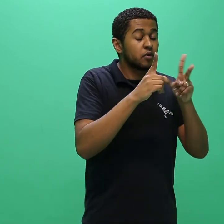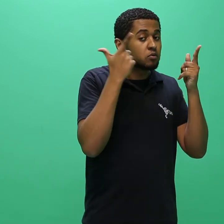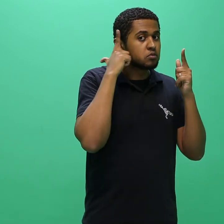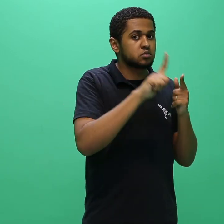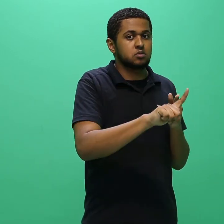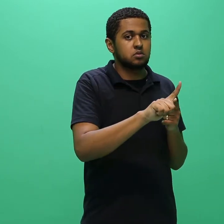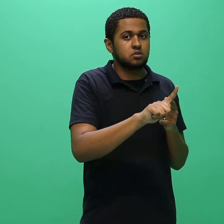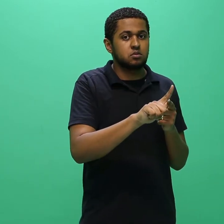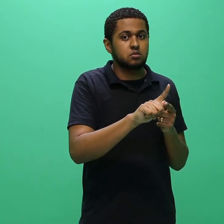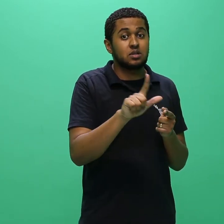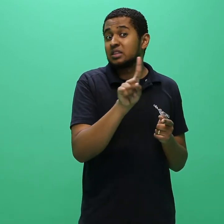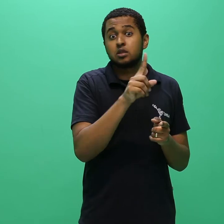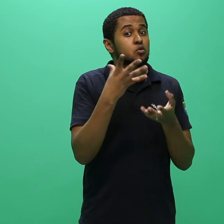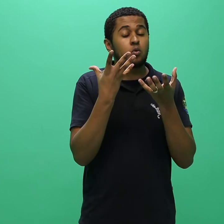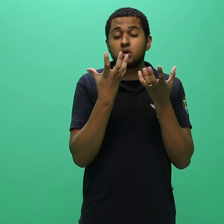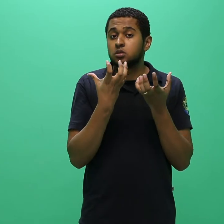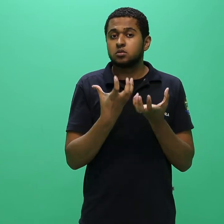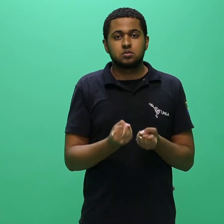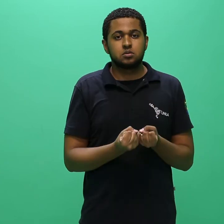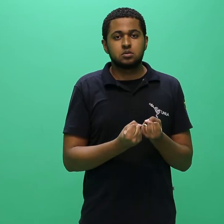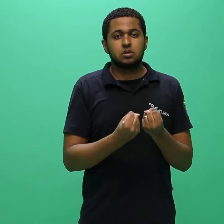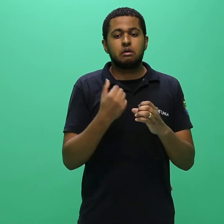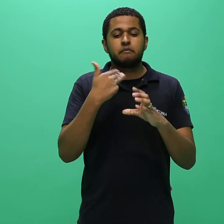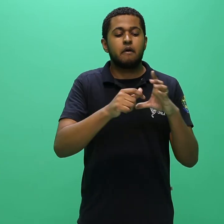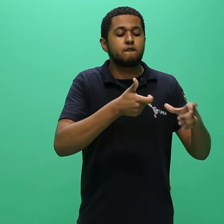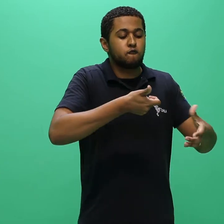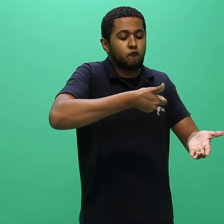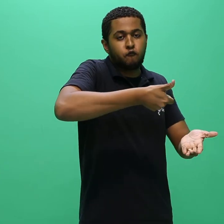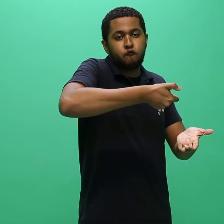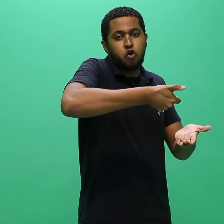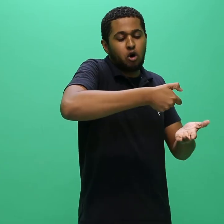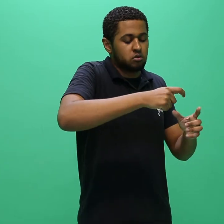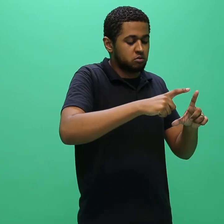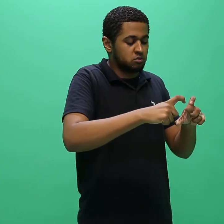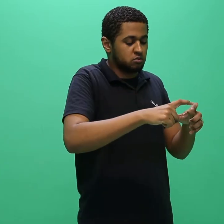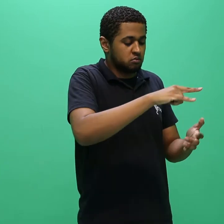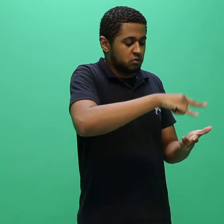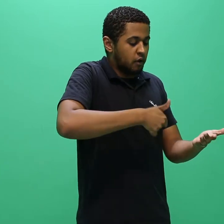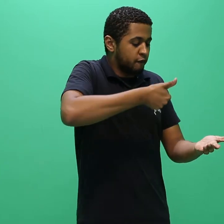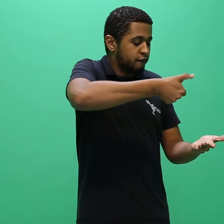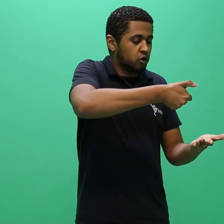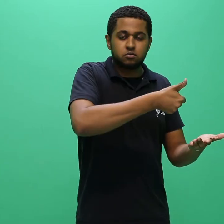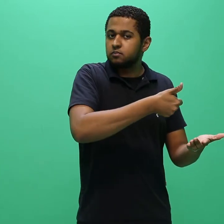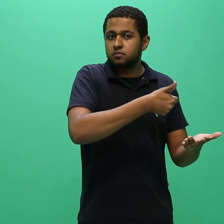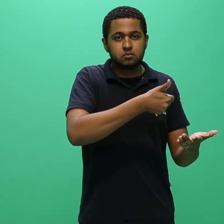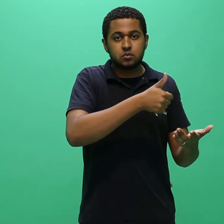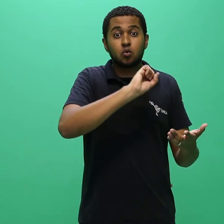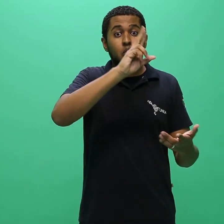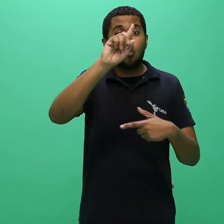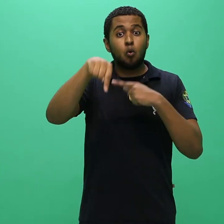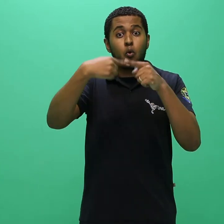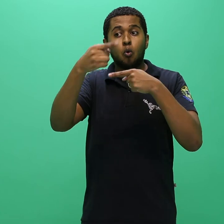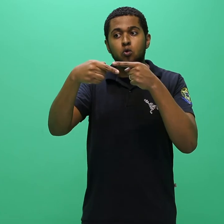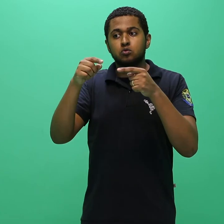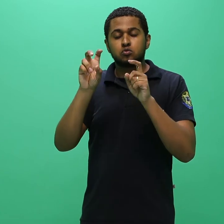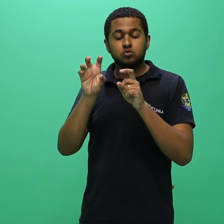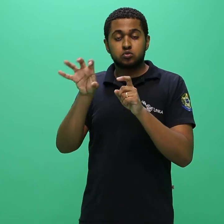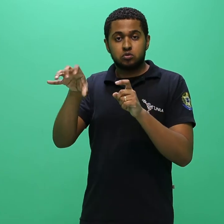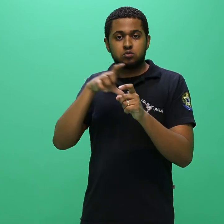mínima necessária para as análises, não sendo aceito o envio de fotos de documentos ou de